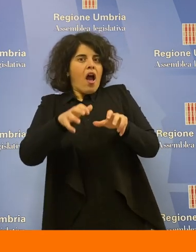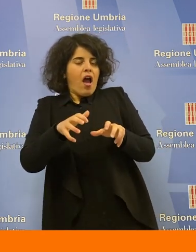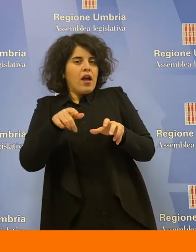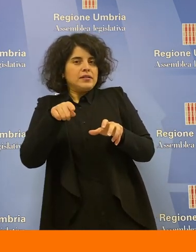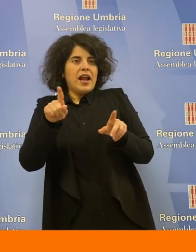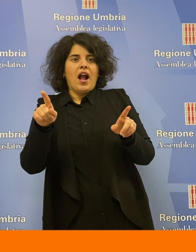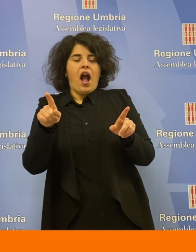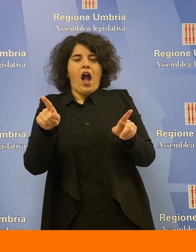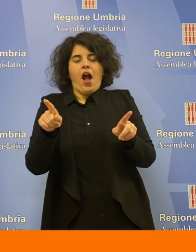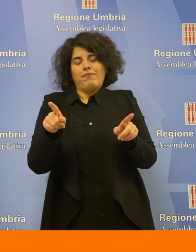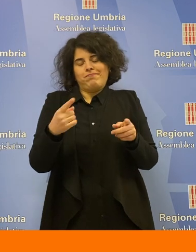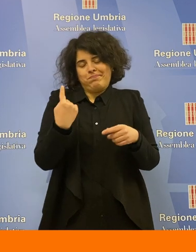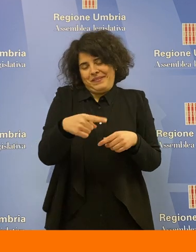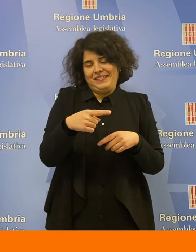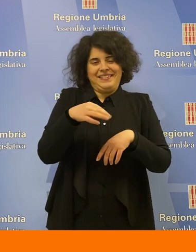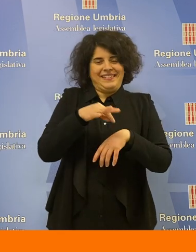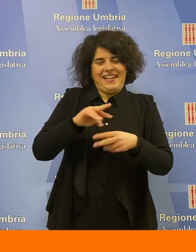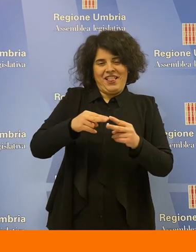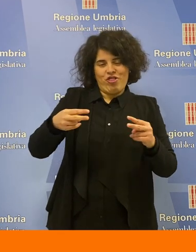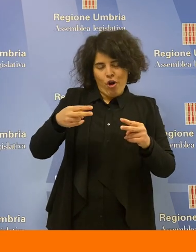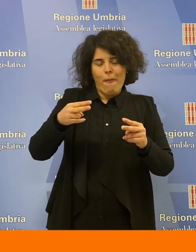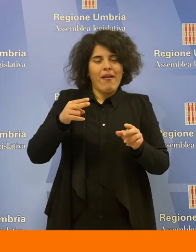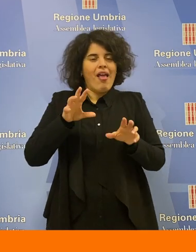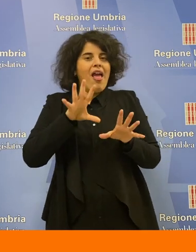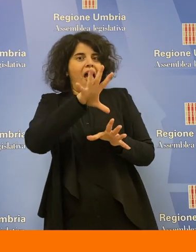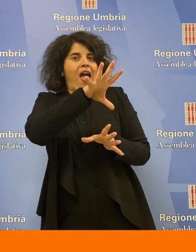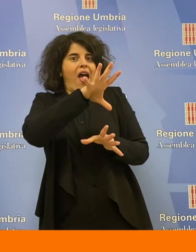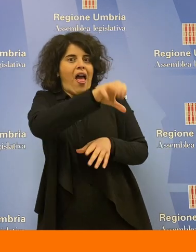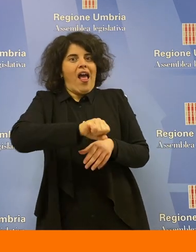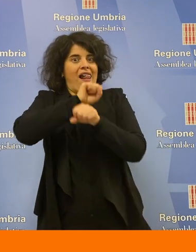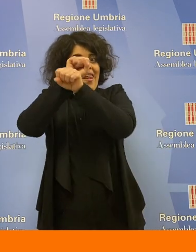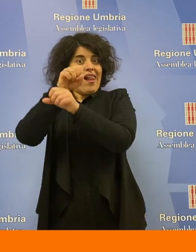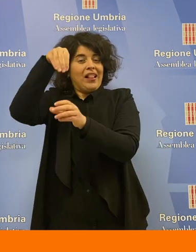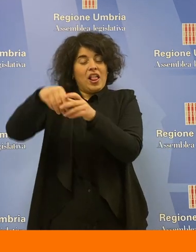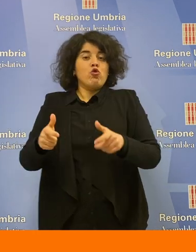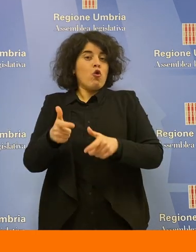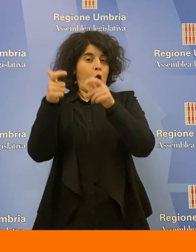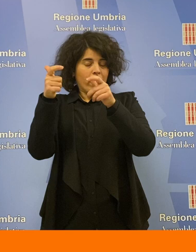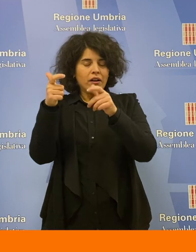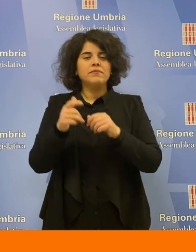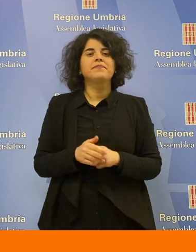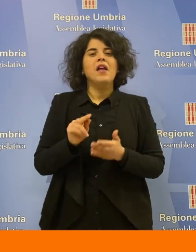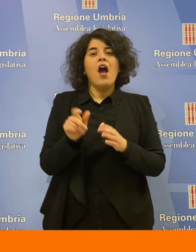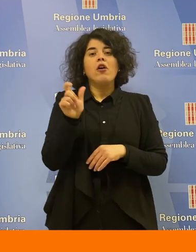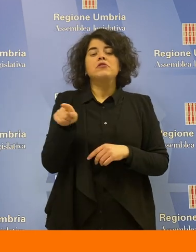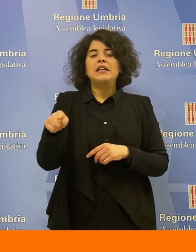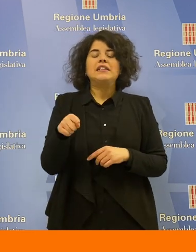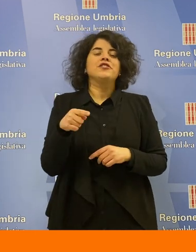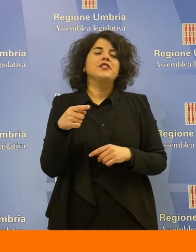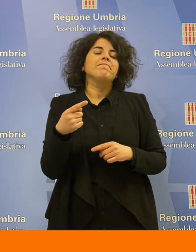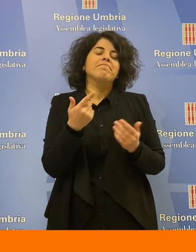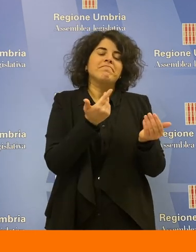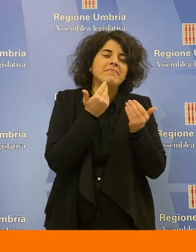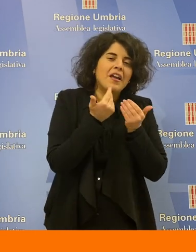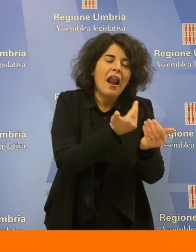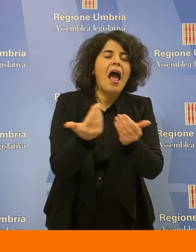questo caso da questa sindrome, che la tiene prigioniera in una torre». L'autrice non ha mancato, infine, di ringraziare le loro famiglie, i terapisti